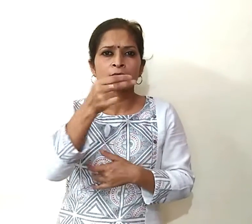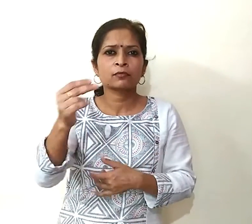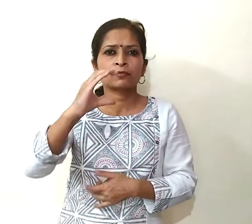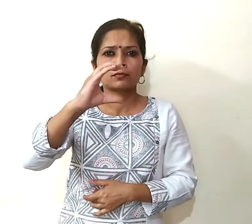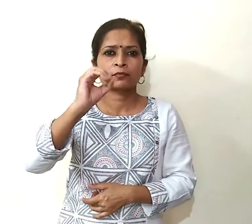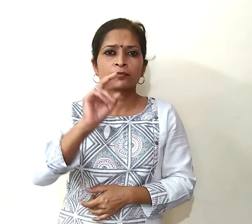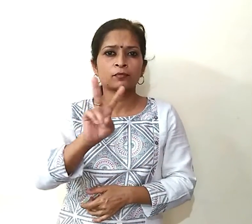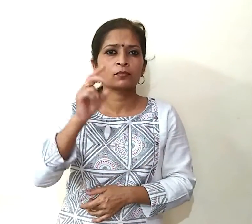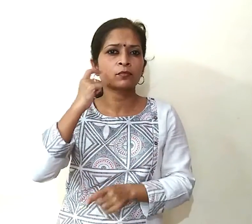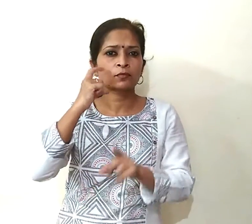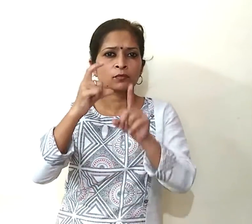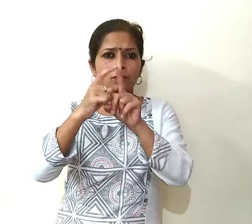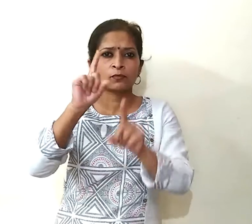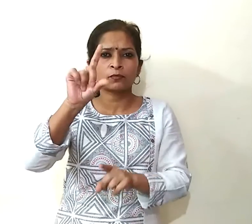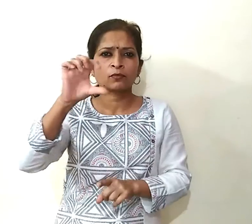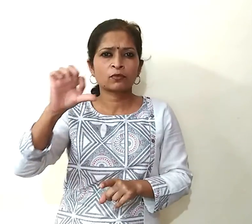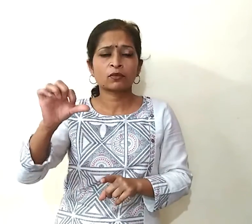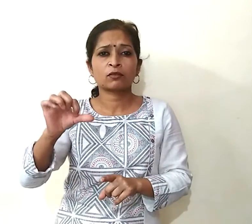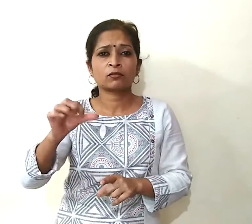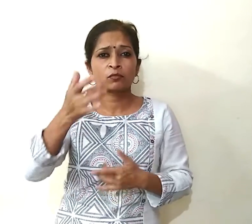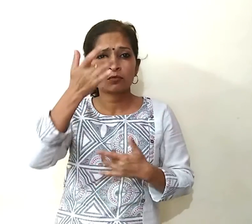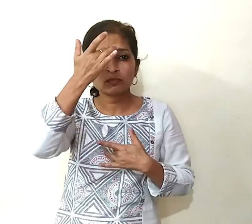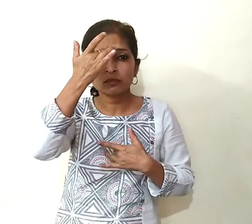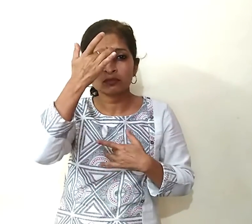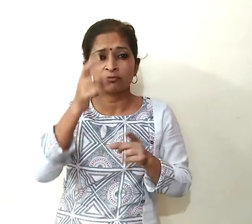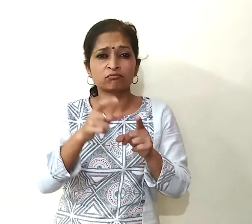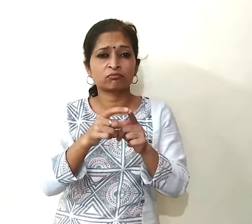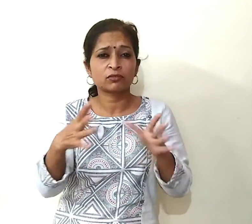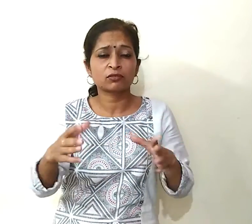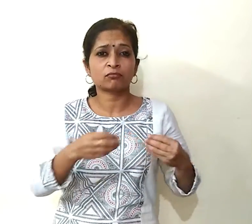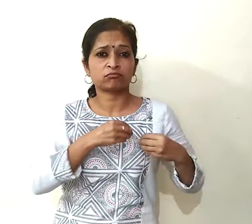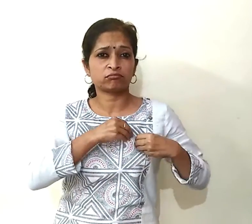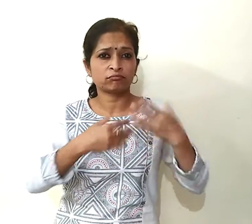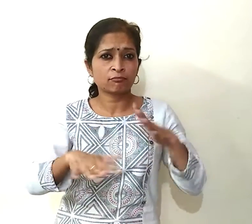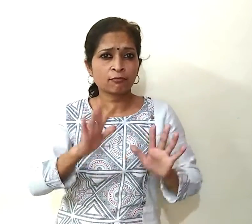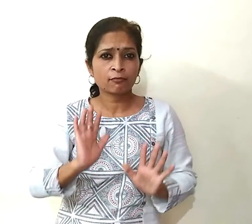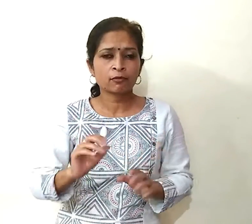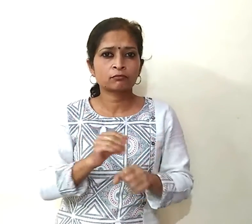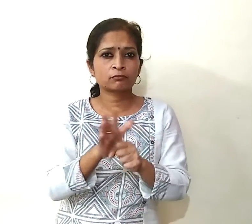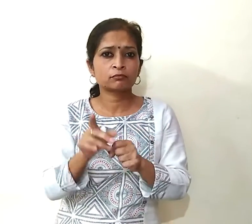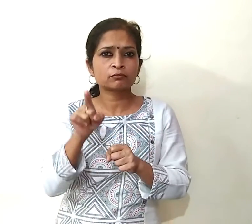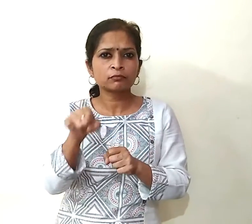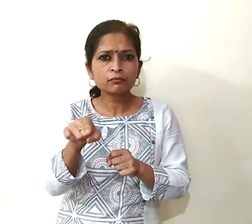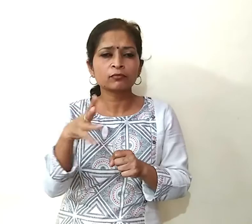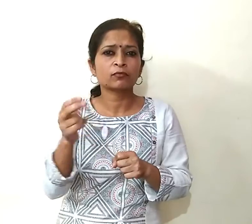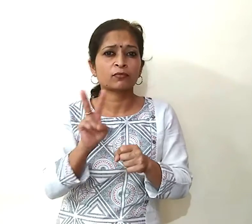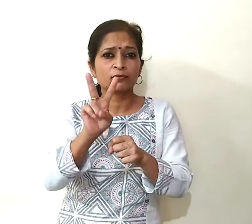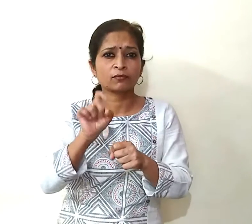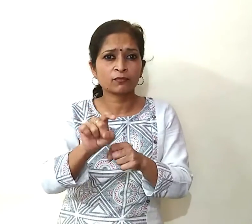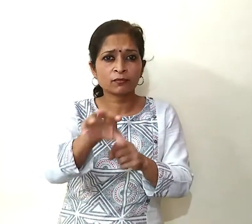भयंकर महमारी से जूच रहा है कॉरोना एक वाइलस जनित रोग है जिसके संक्रमन के विकराल प्रभाव